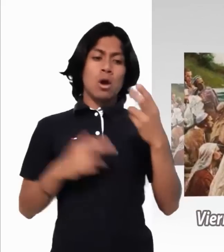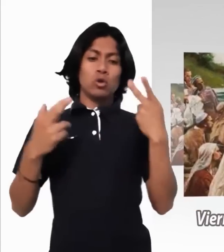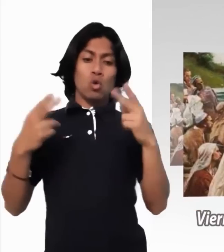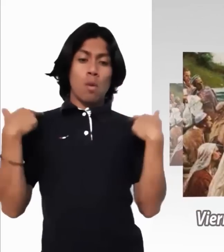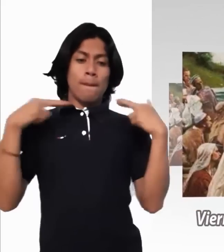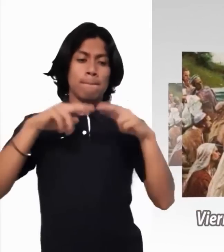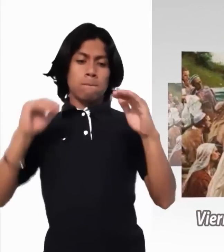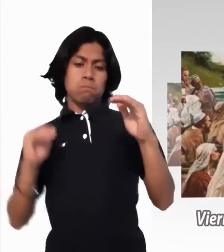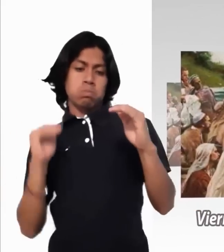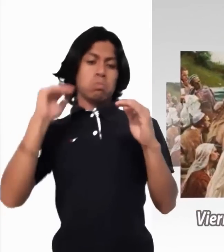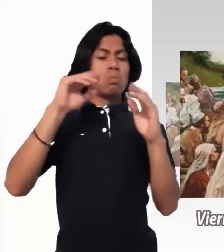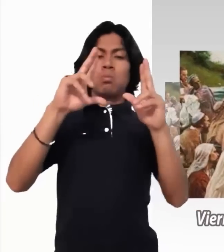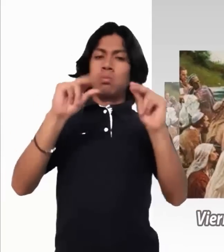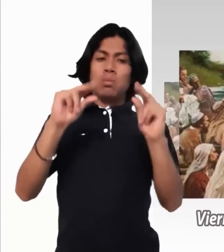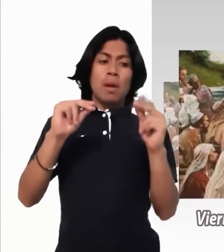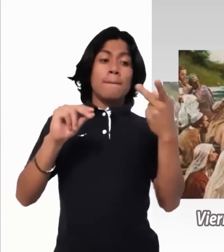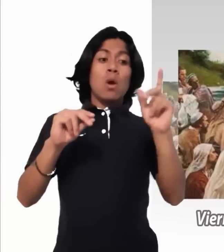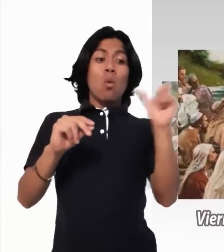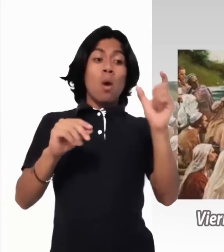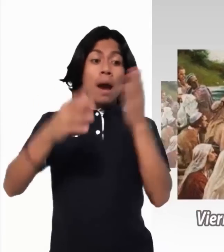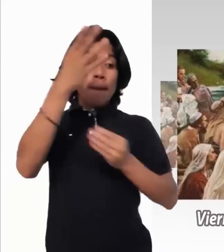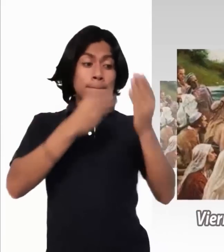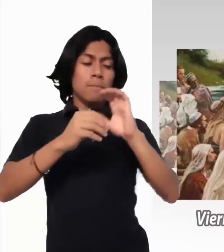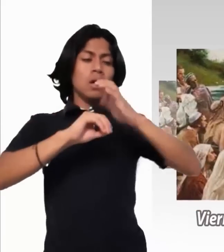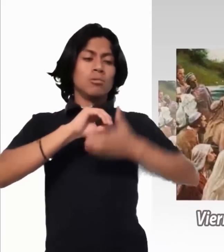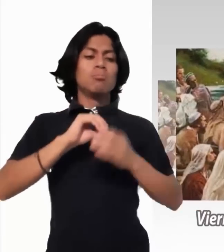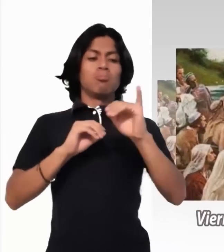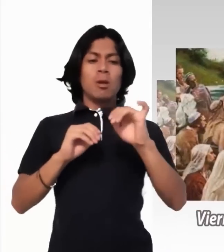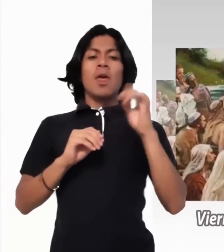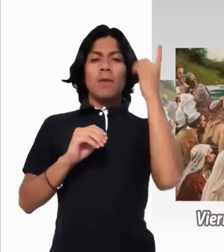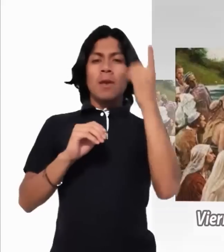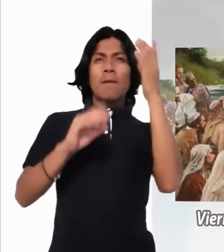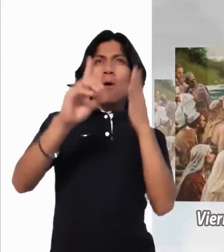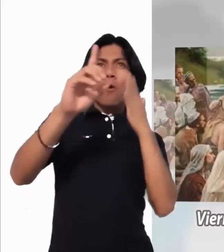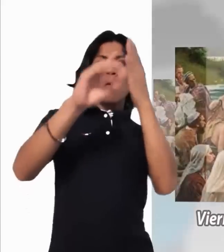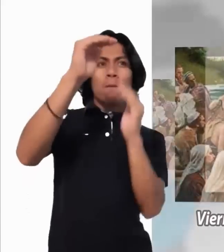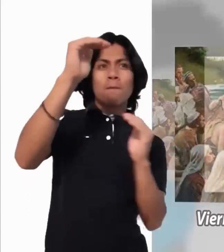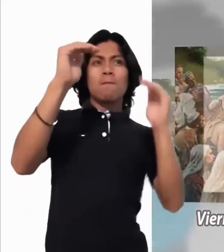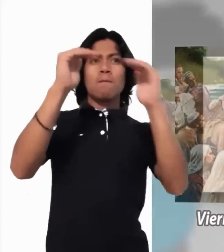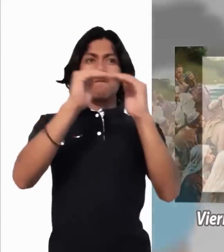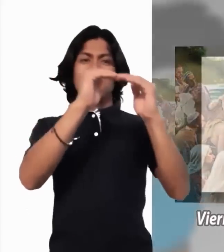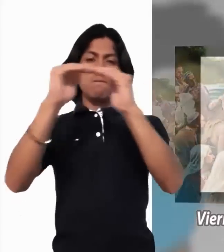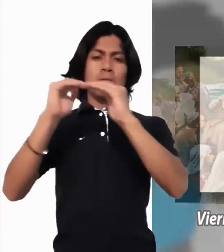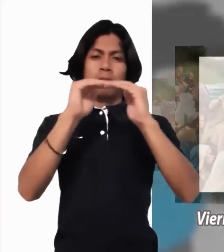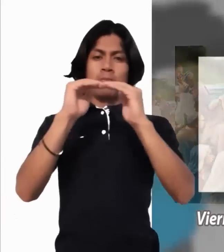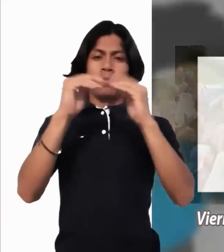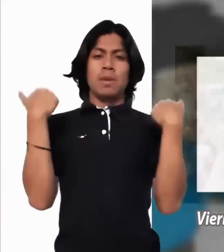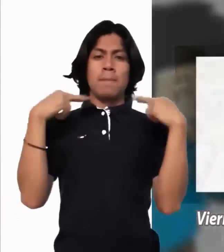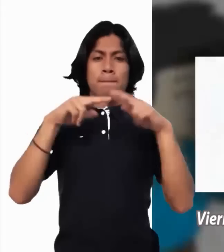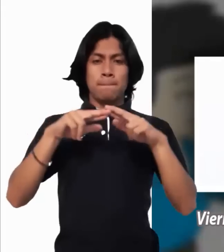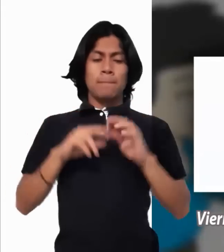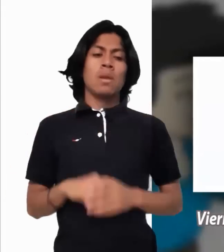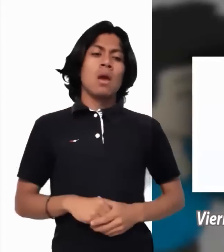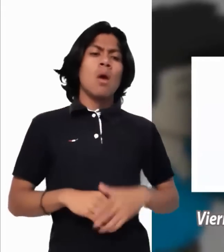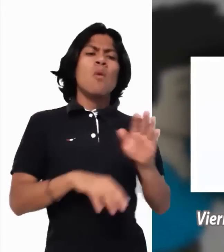será como su maestro. ¿Por qué ves la paja en el ojo de tu hermano, y no la viga que llevas en